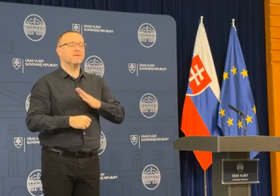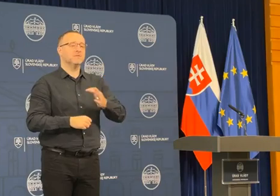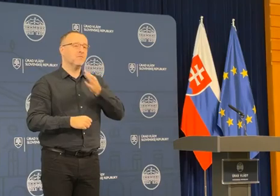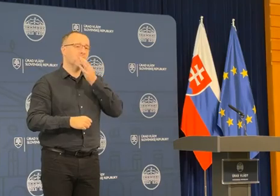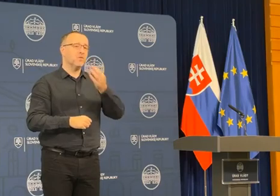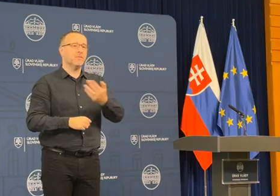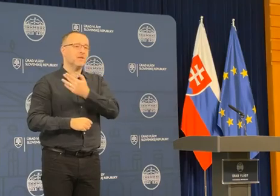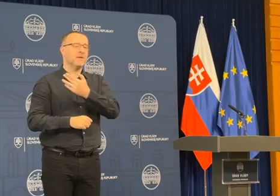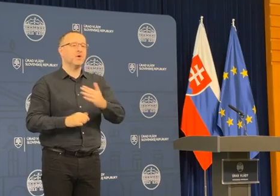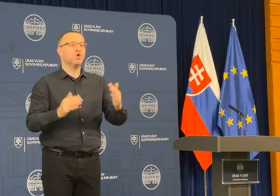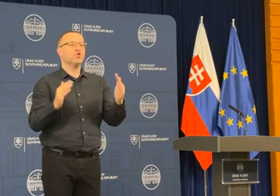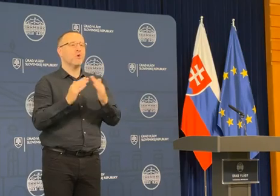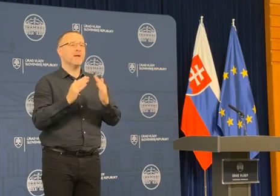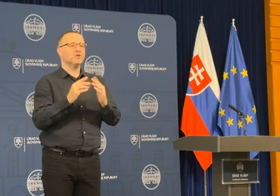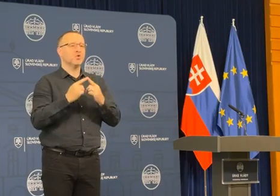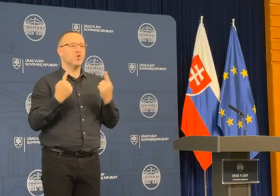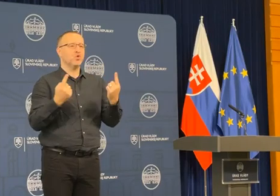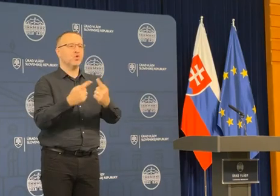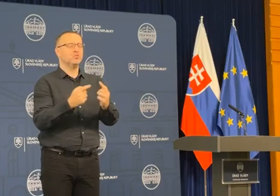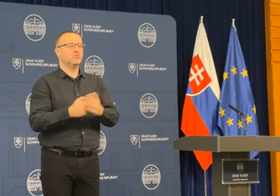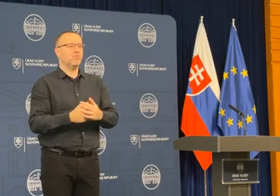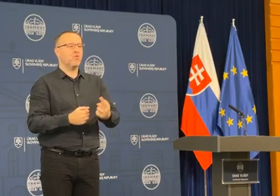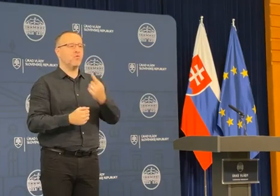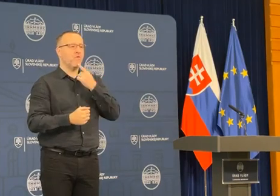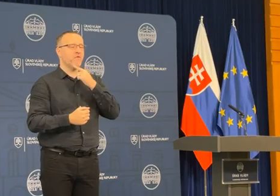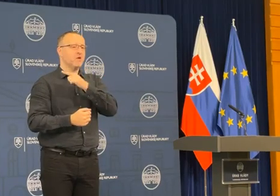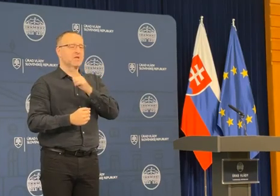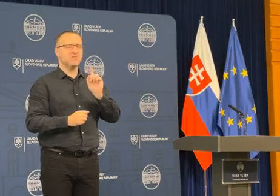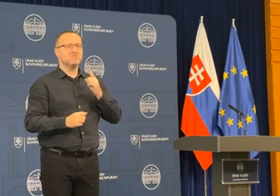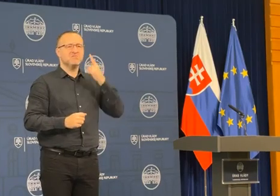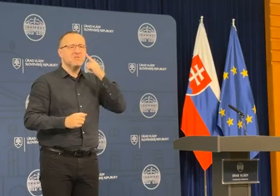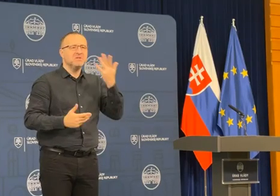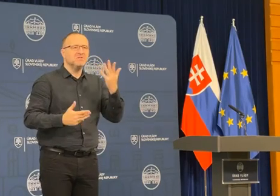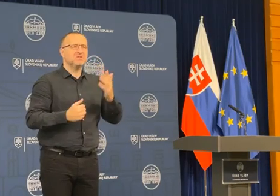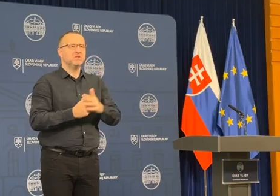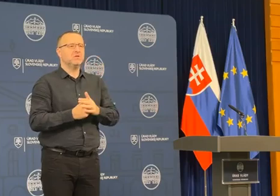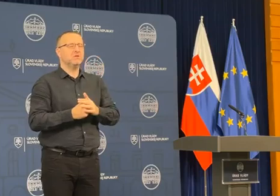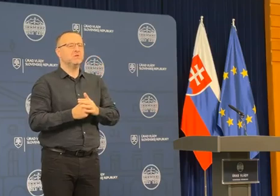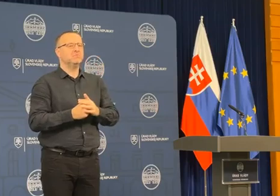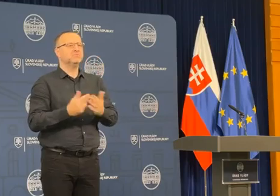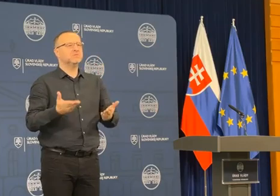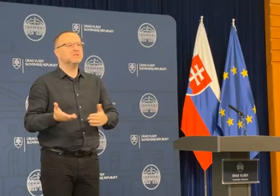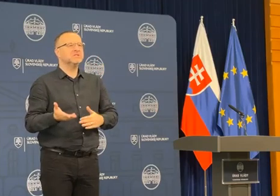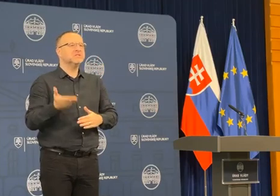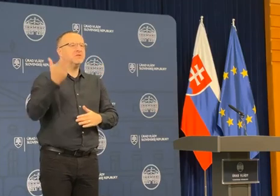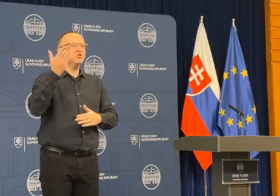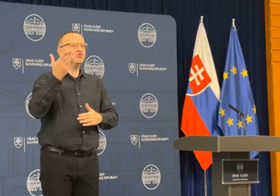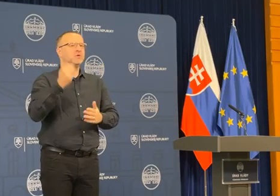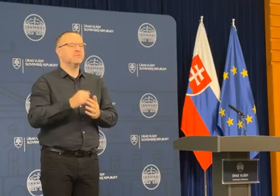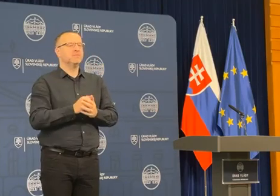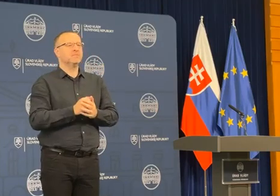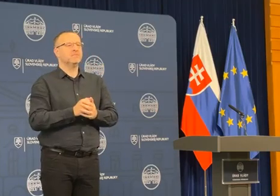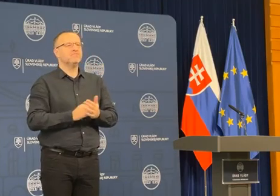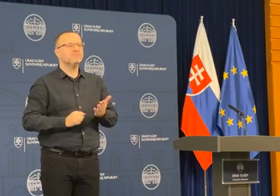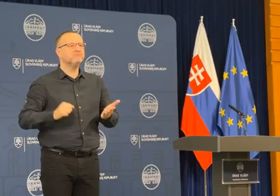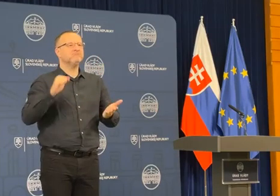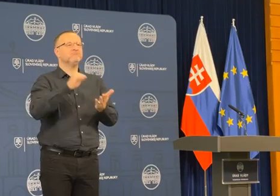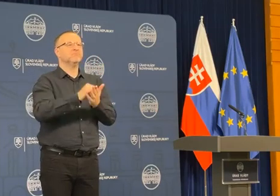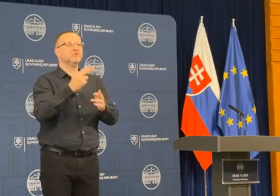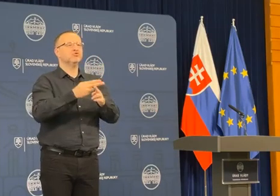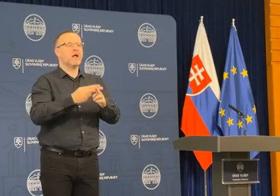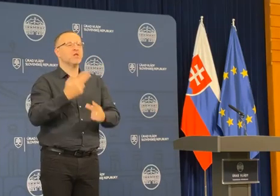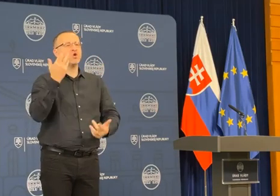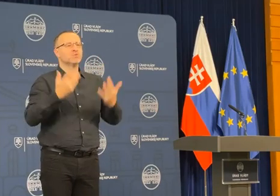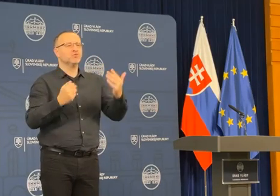predstavnám opýtať kým domácnostiam. Hovoríte, že nepredpokladáte zatiaľ nejaké zvýšené náklady na štátny rozpočet, ale